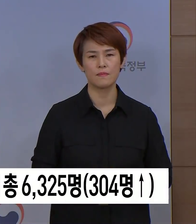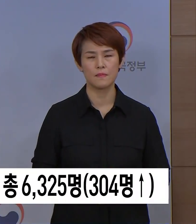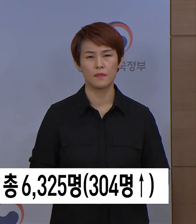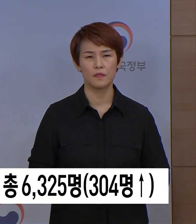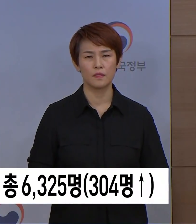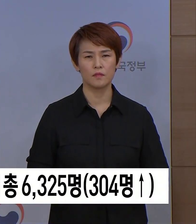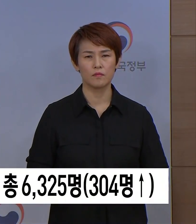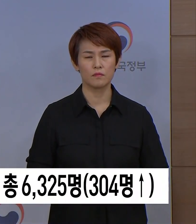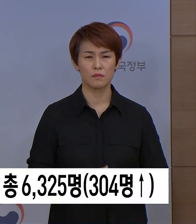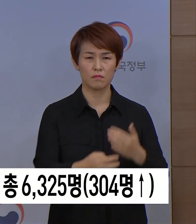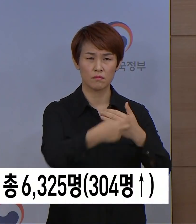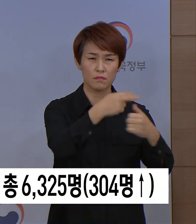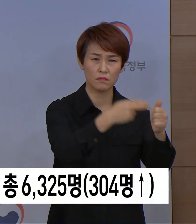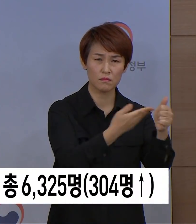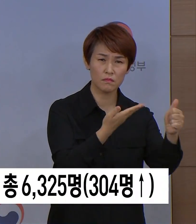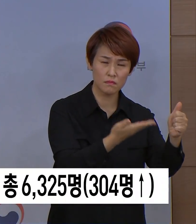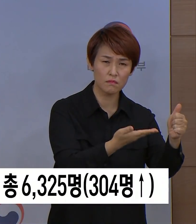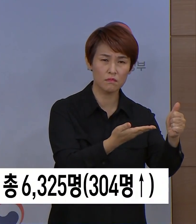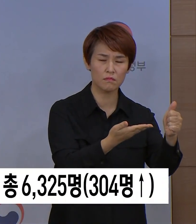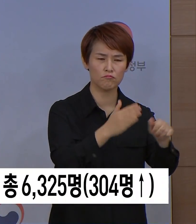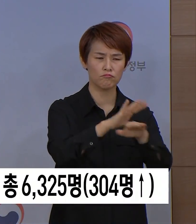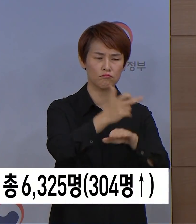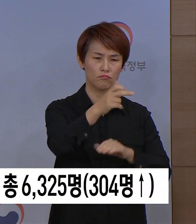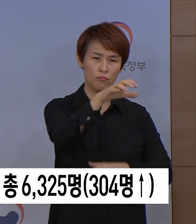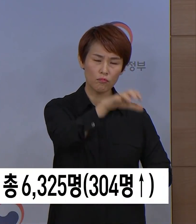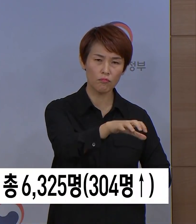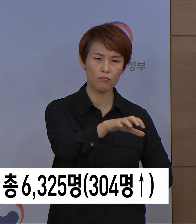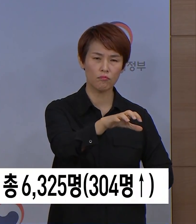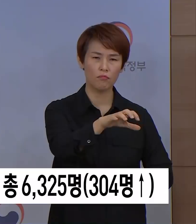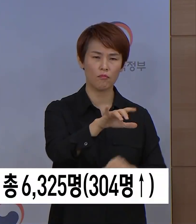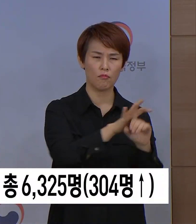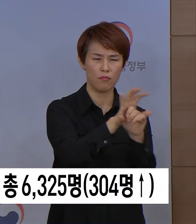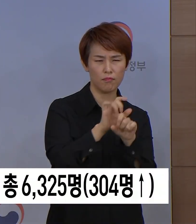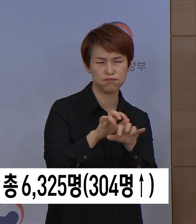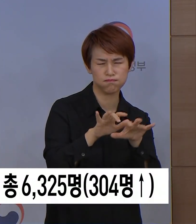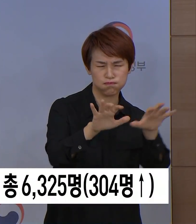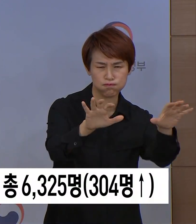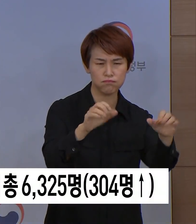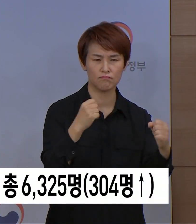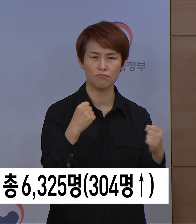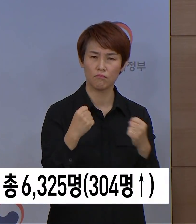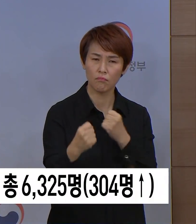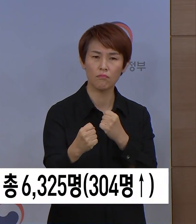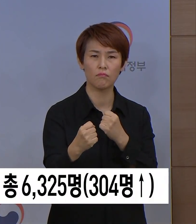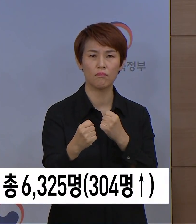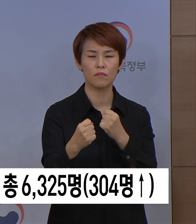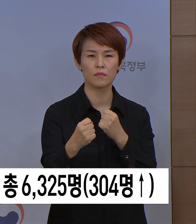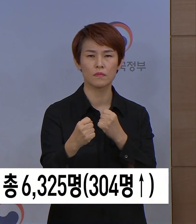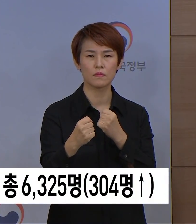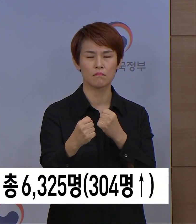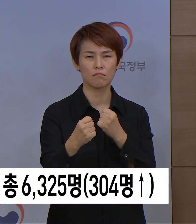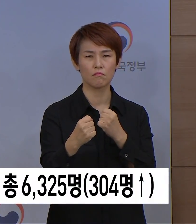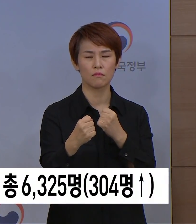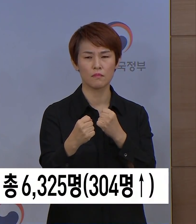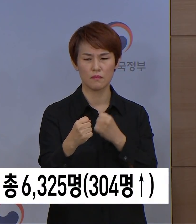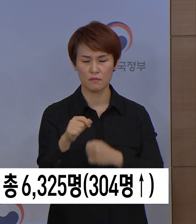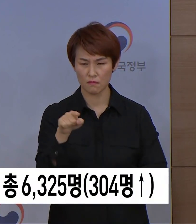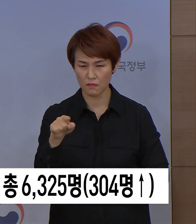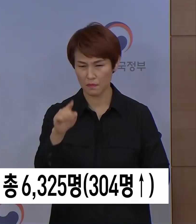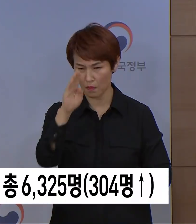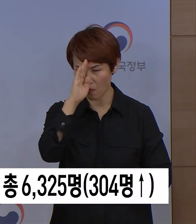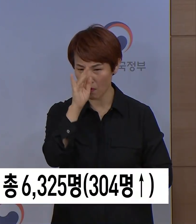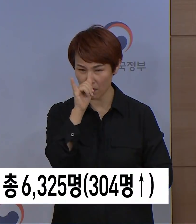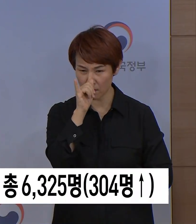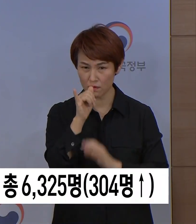고인은 지역에서 코로나19 감염이 확산되는 가운데서도 지병이 있는 자가격리자